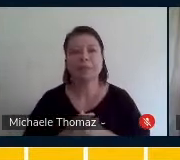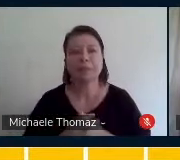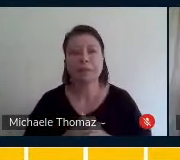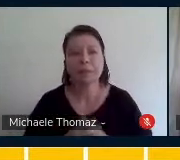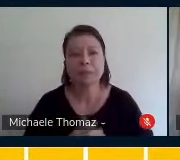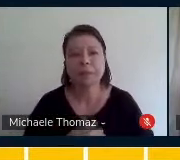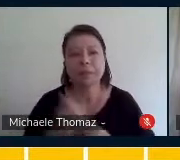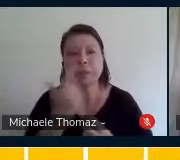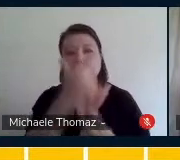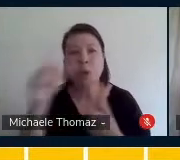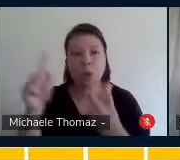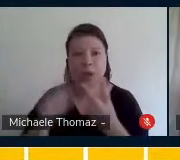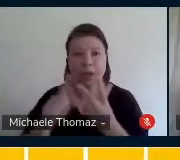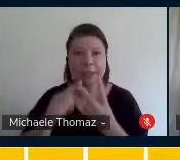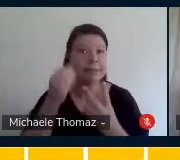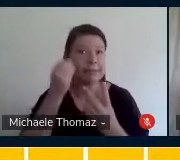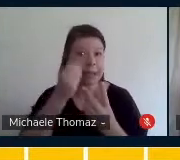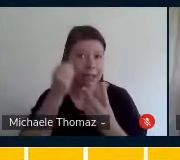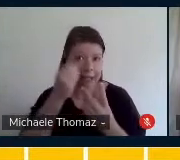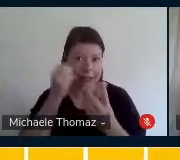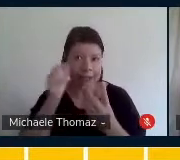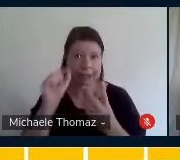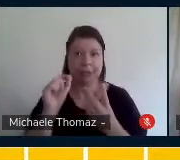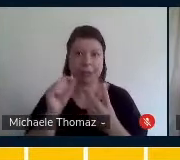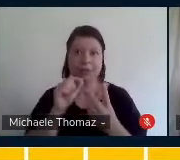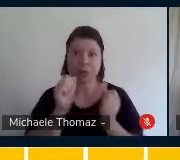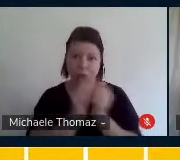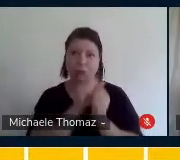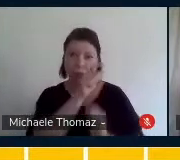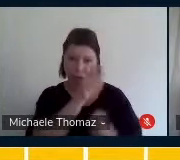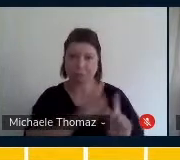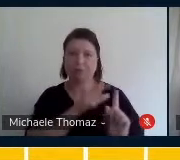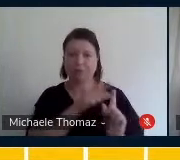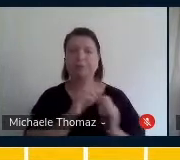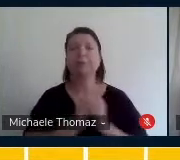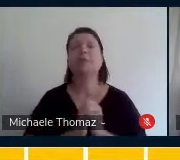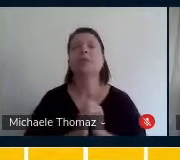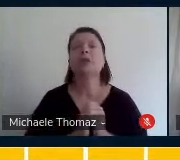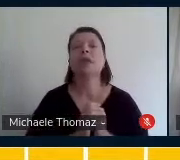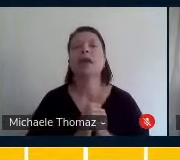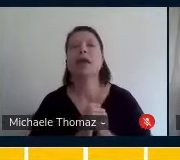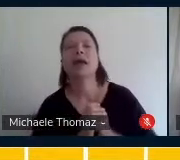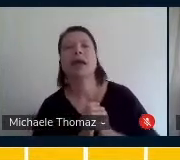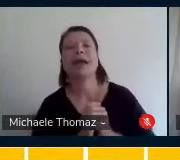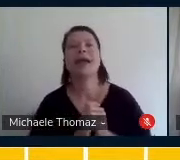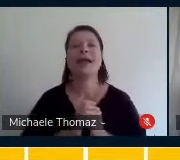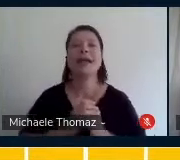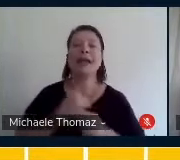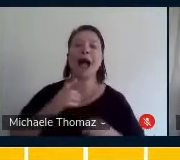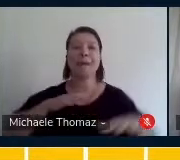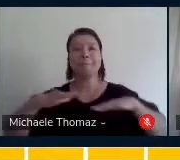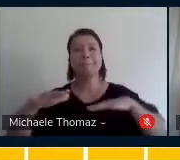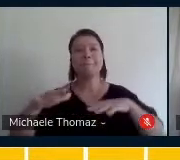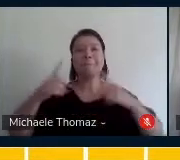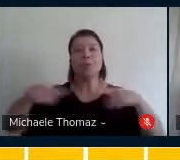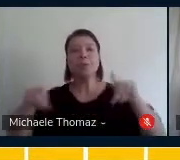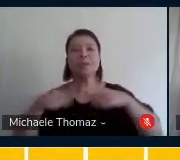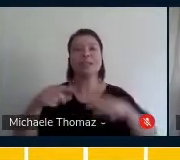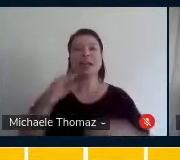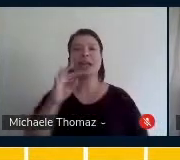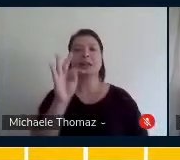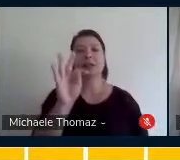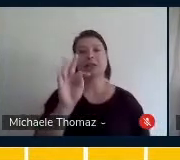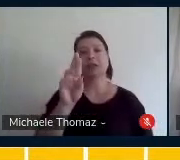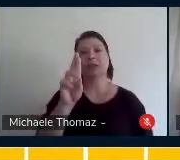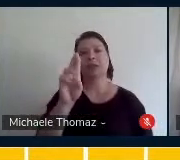Outra vivência que a gente teve com a Paula foi da música do Trembala. que também a gente organizou